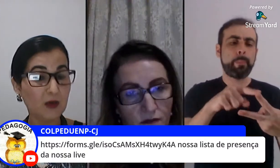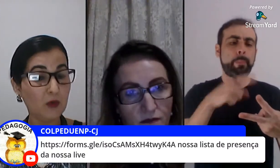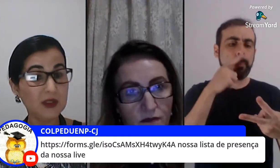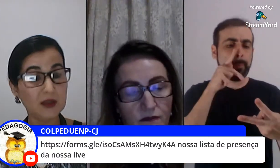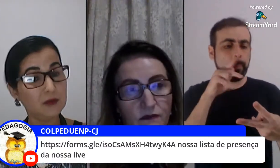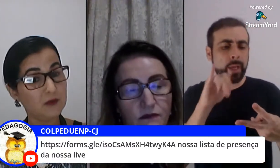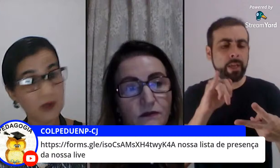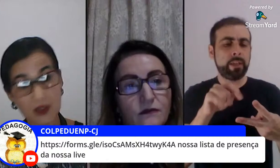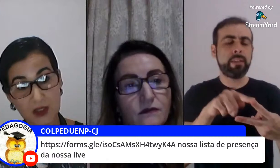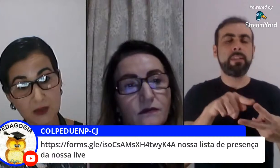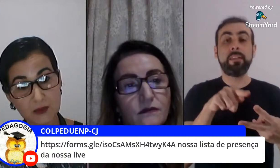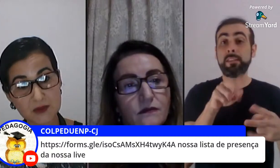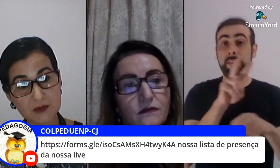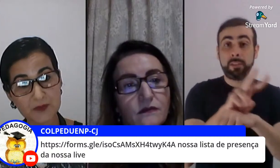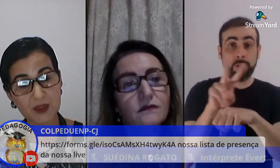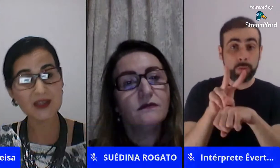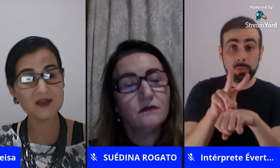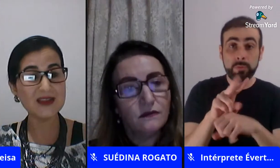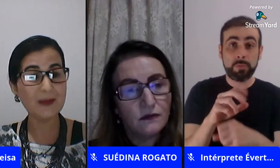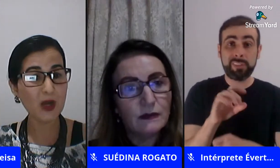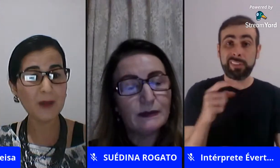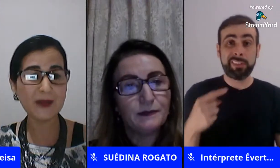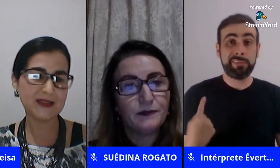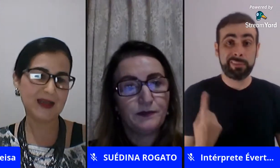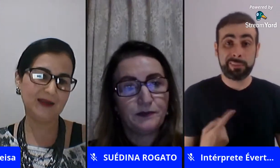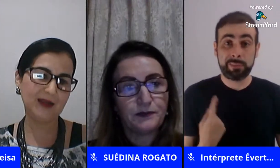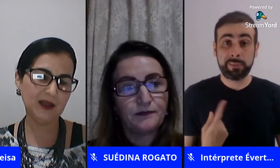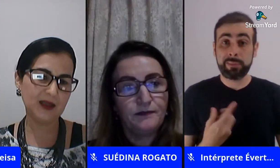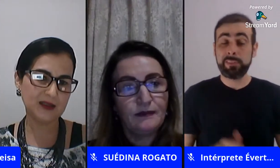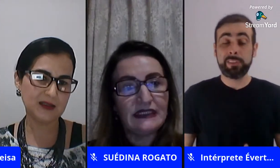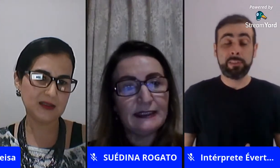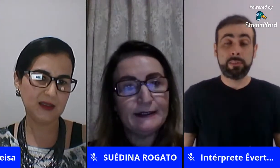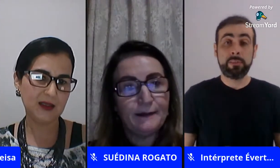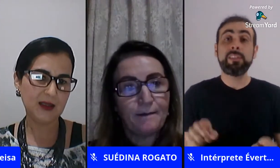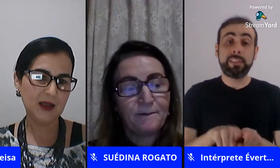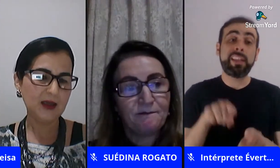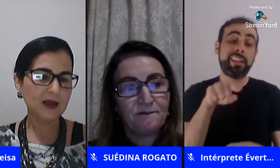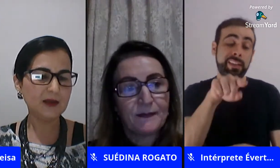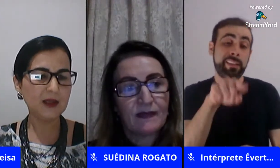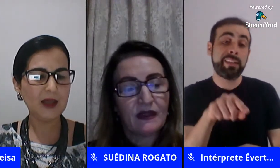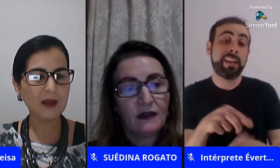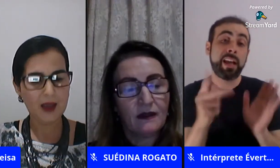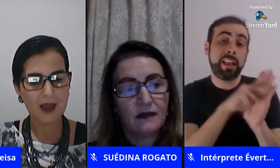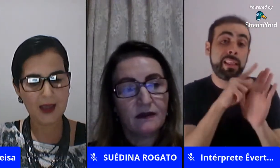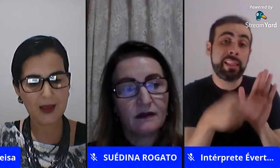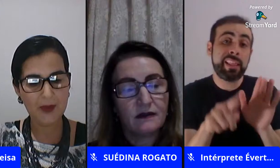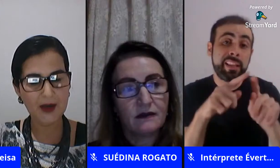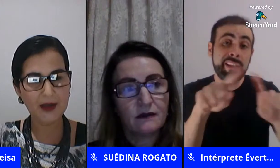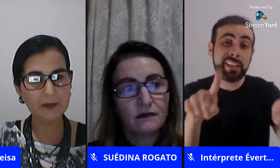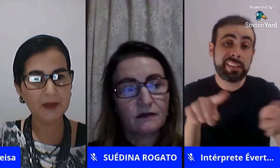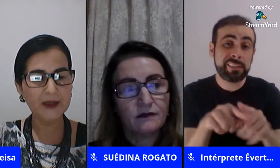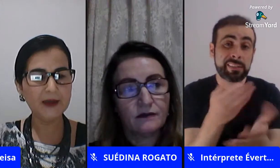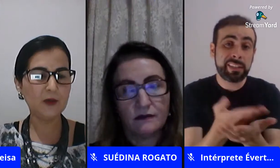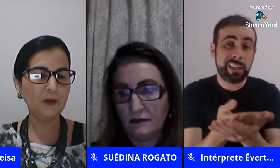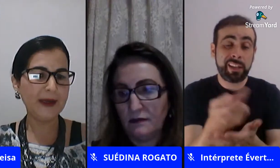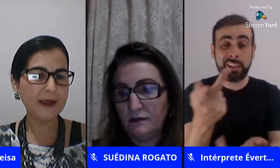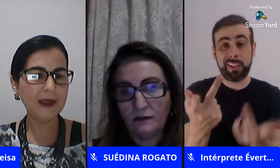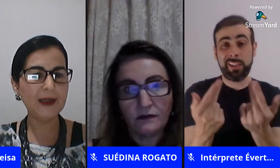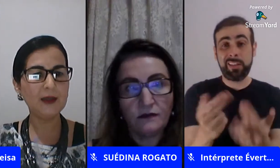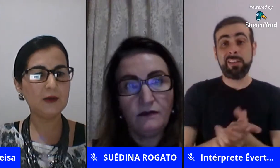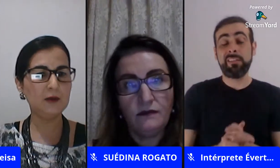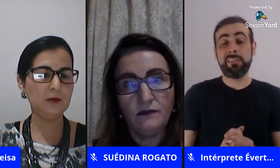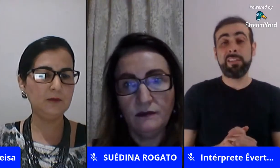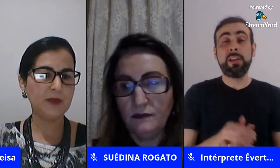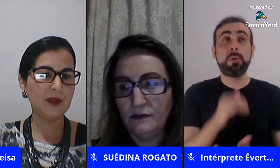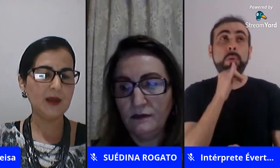só que cuida dos filhos que às vezes na própria sala tem crianças assim que tem mãe branca com